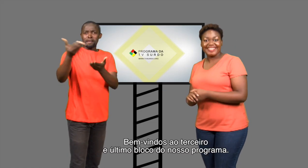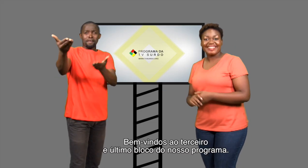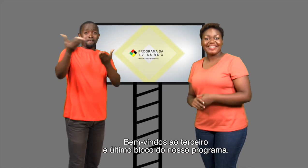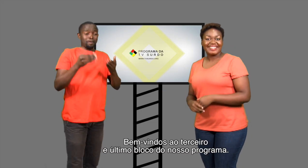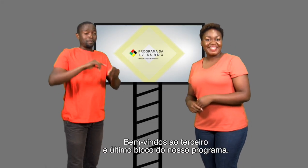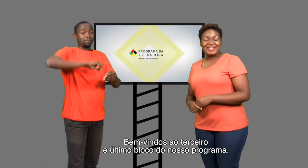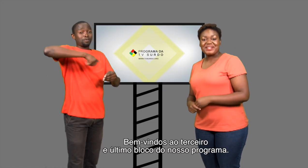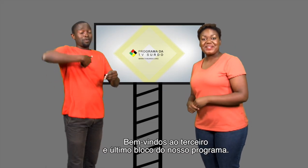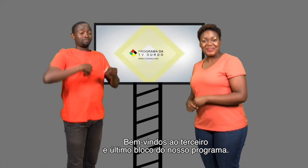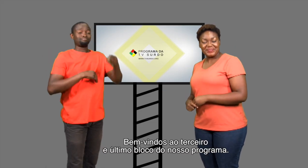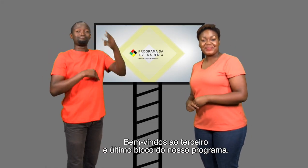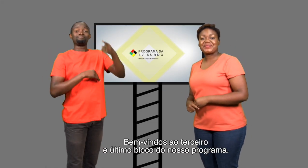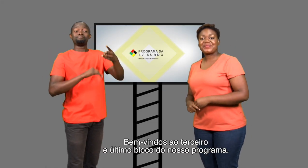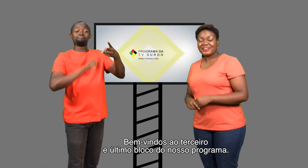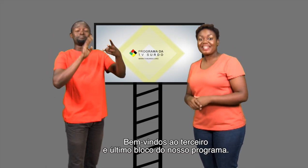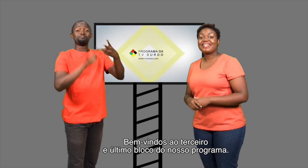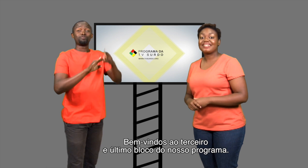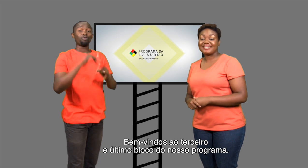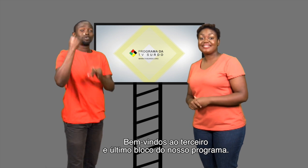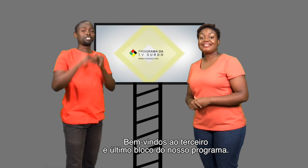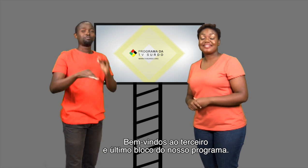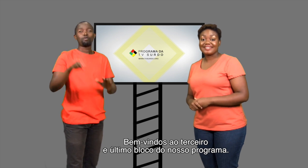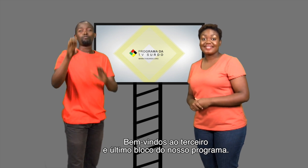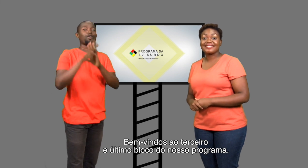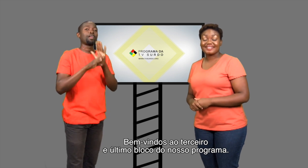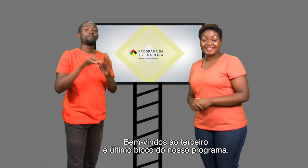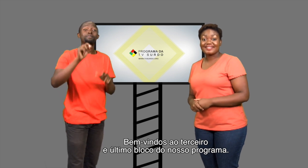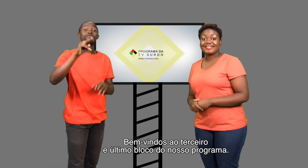Bem-vindos ao terceiro e último bloco do nosso programa.